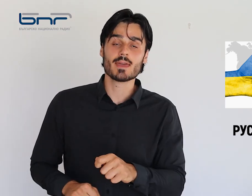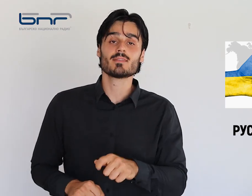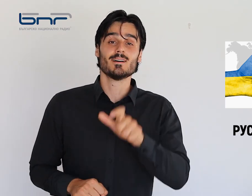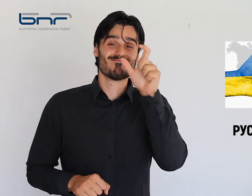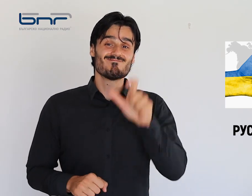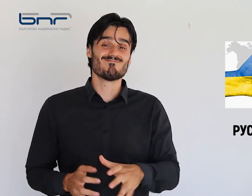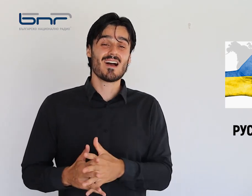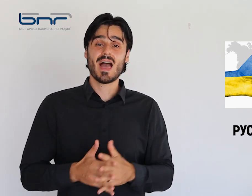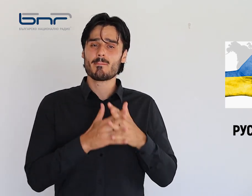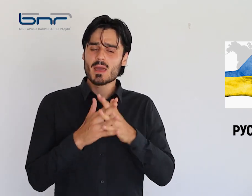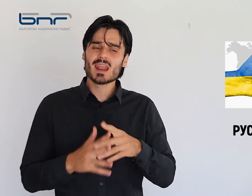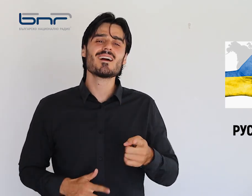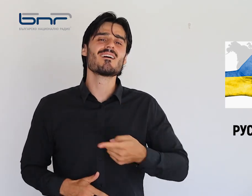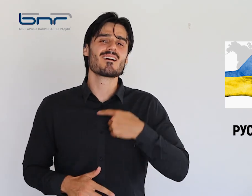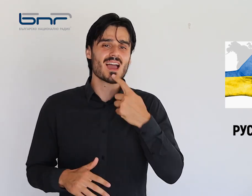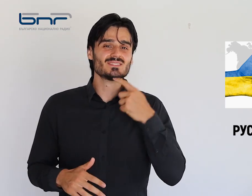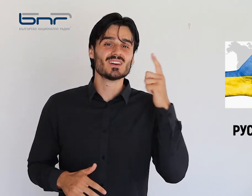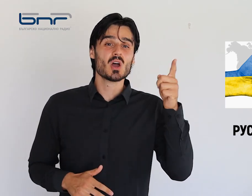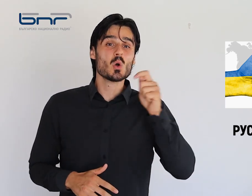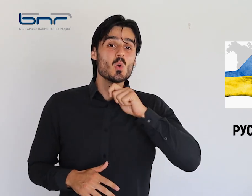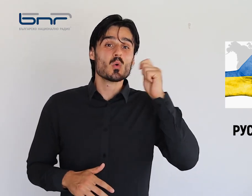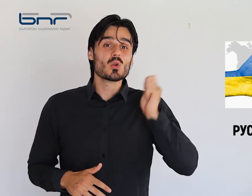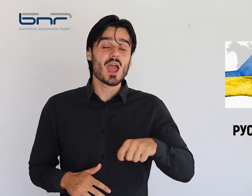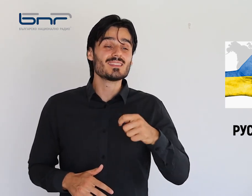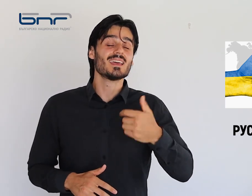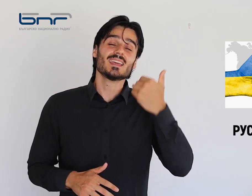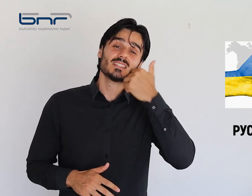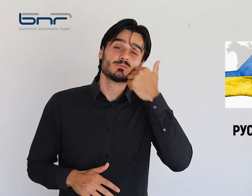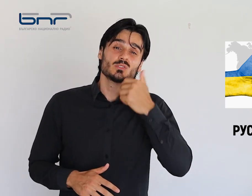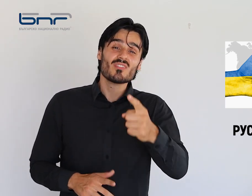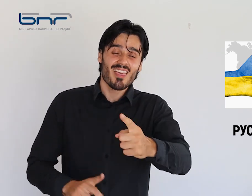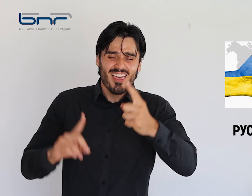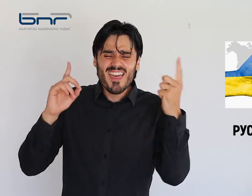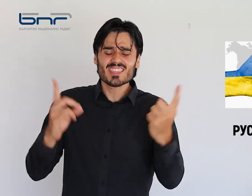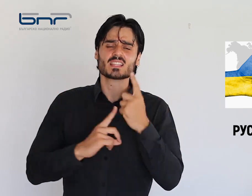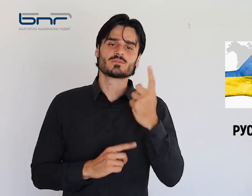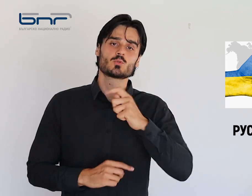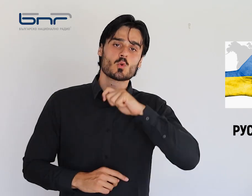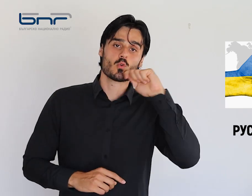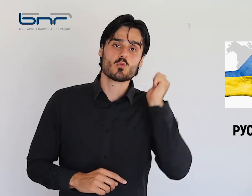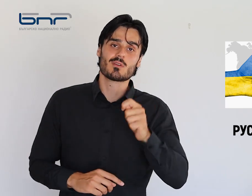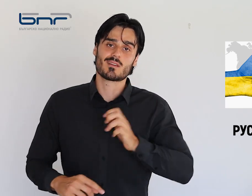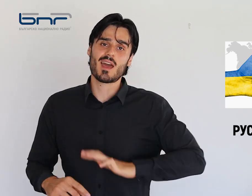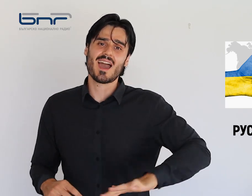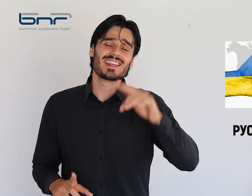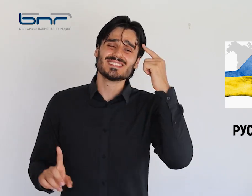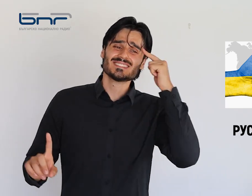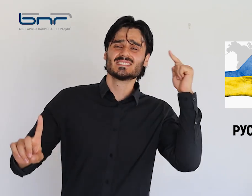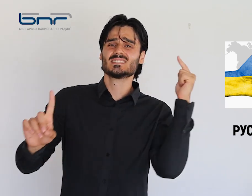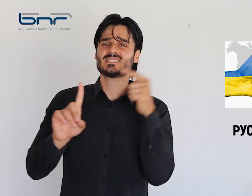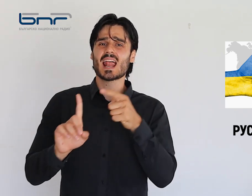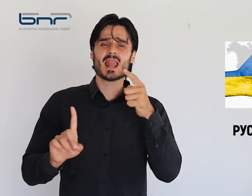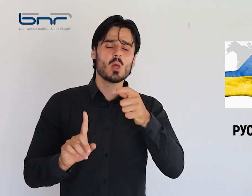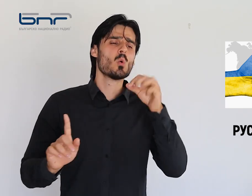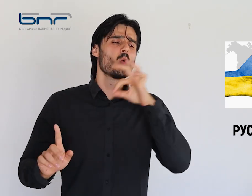Кърби напомня за ангажимента по етото Украина, употребата да бъде единствено на украинска територия с цел успешно отблъскване на